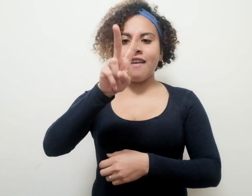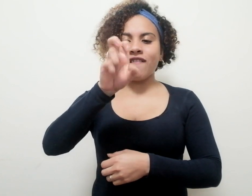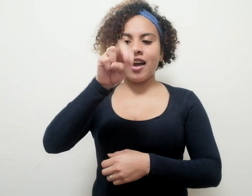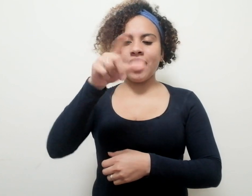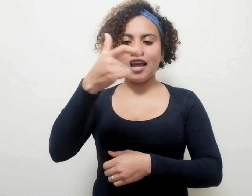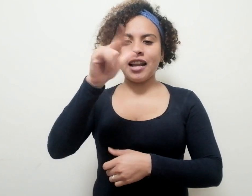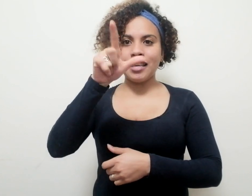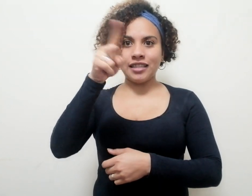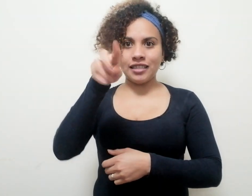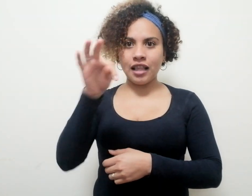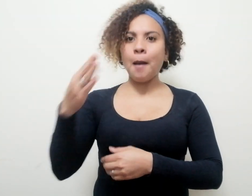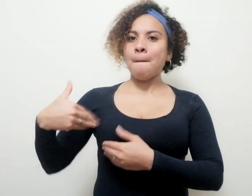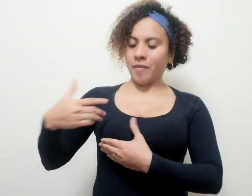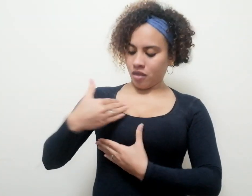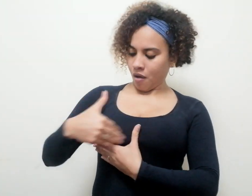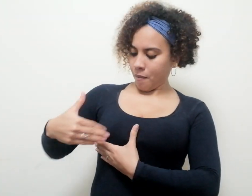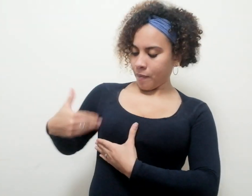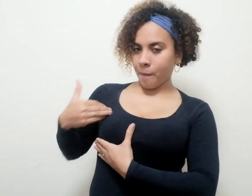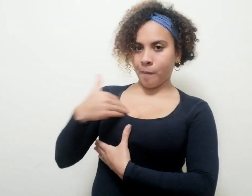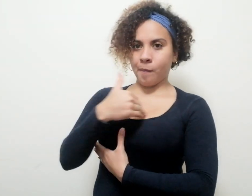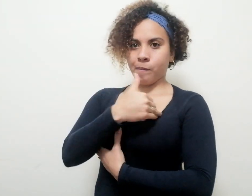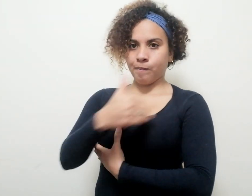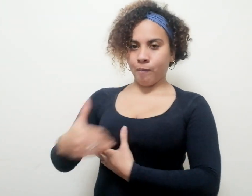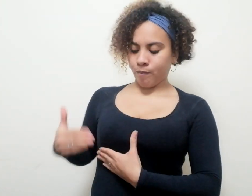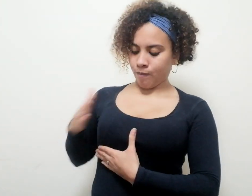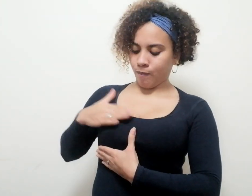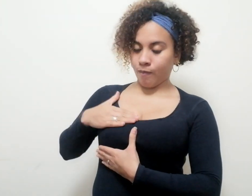le había pintado en el pecho a la altura del corazón.